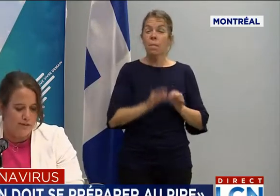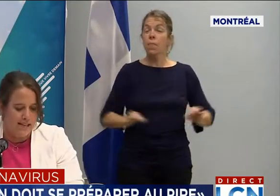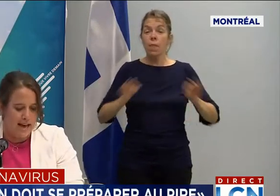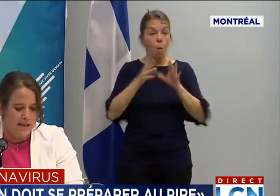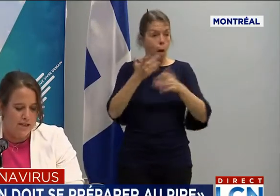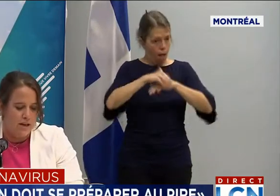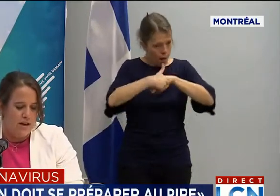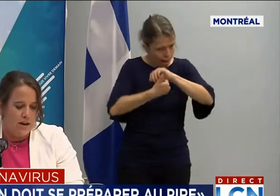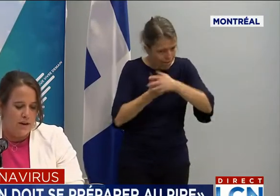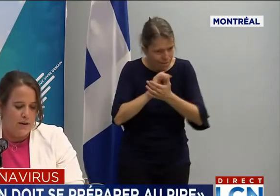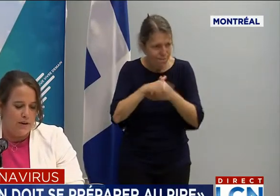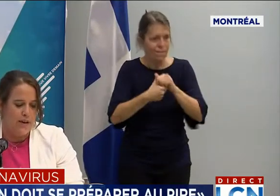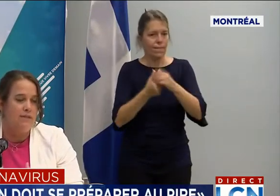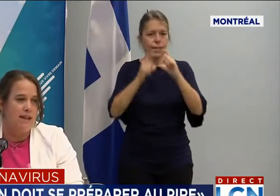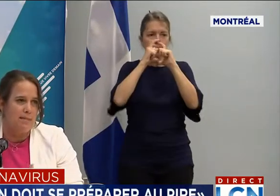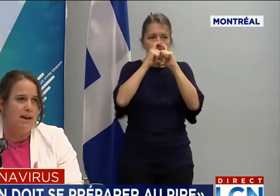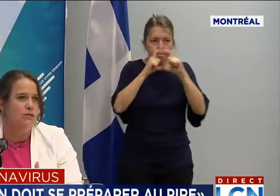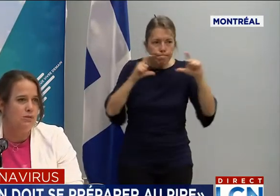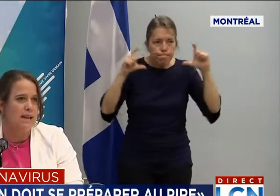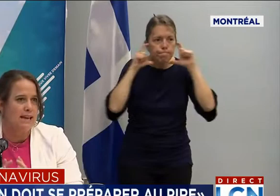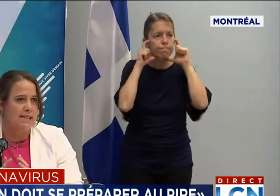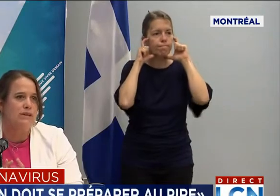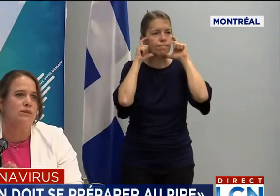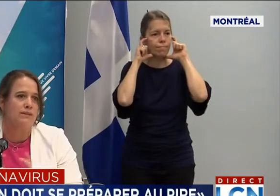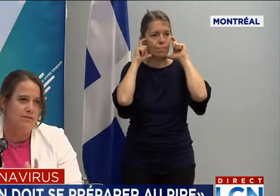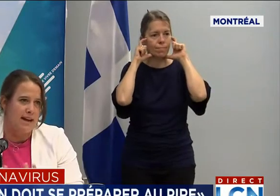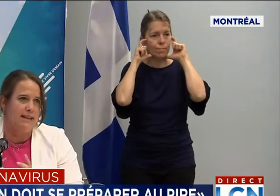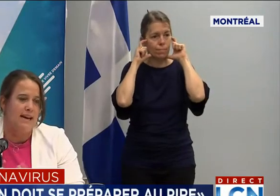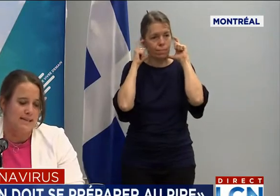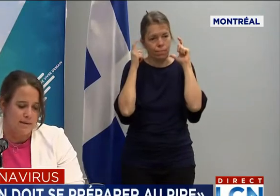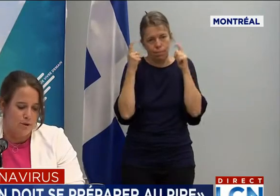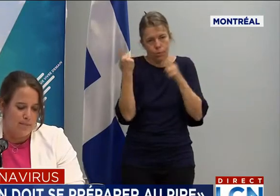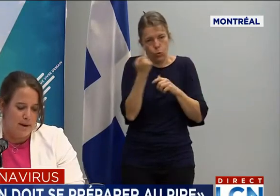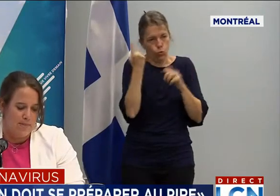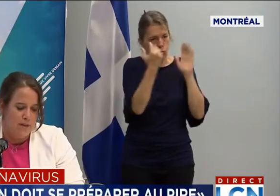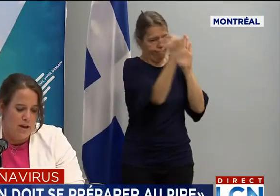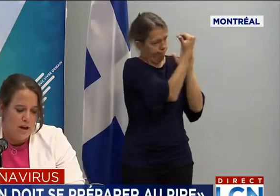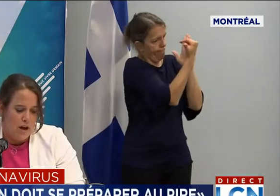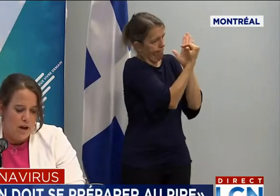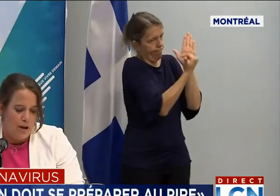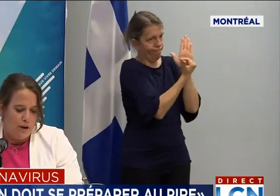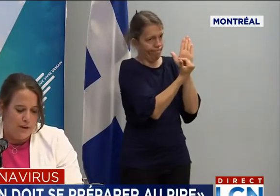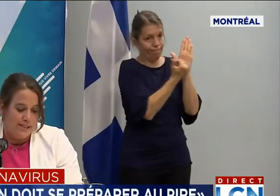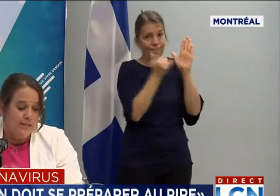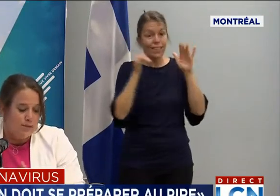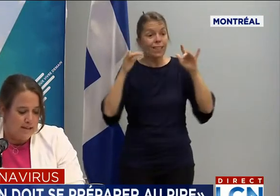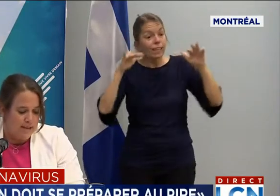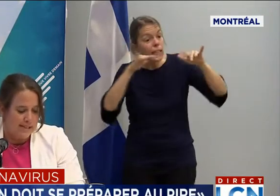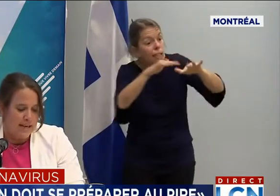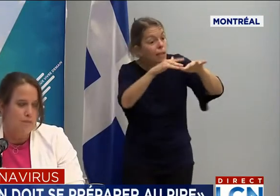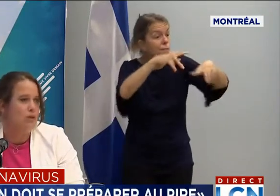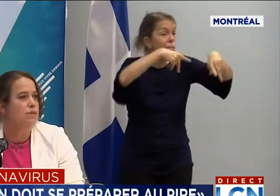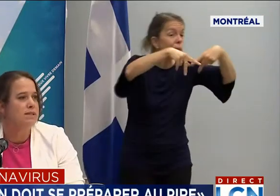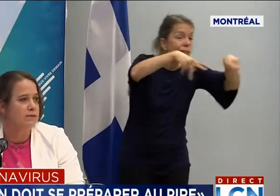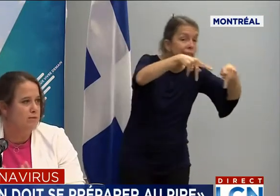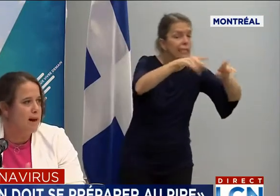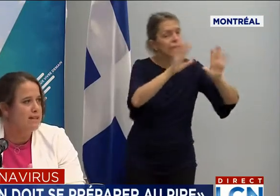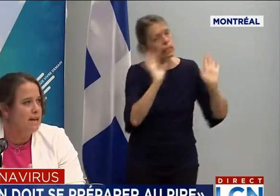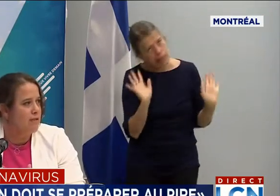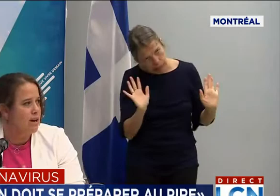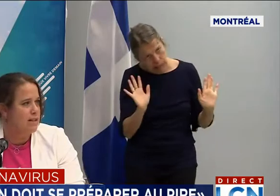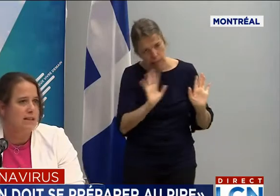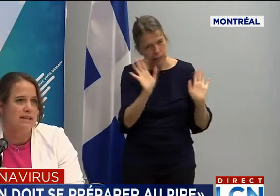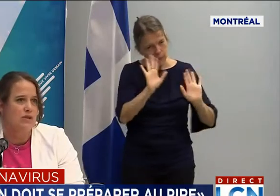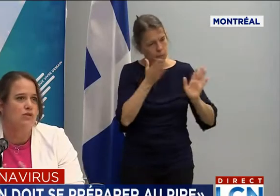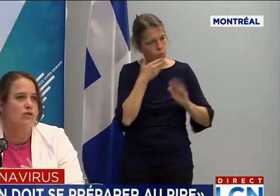le couvre-visage et, évidemment, toute la question des fêtes, des rassemblements. Si vous avez des symptômes, si vous